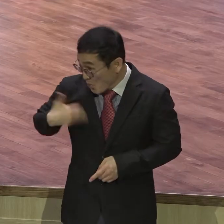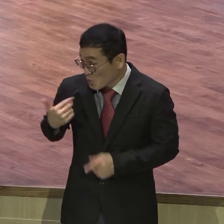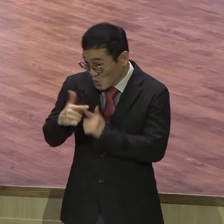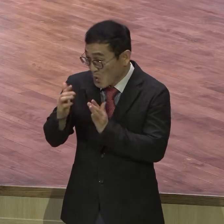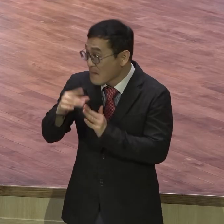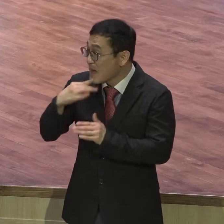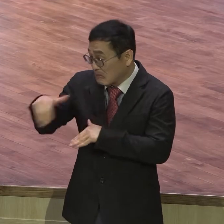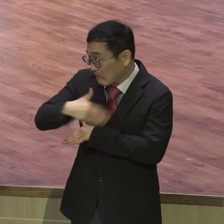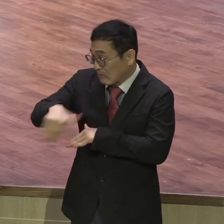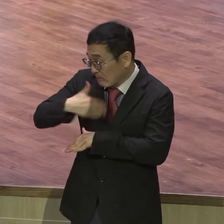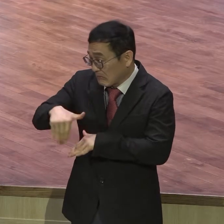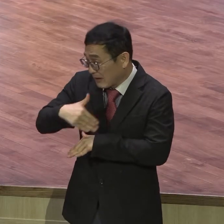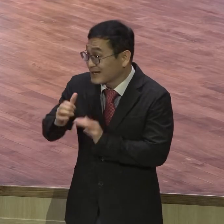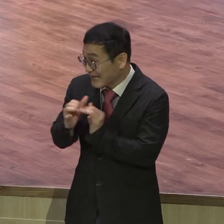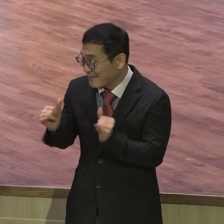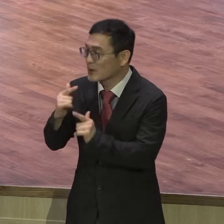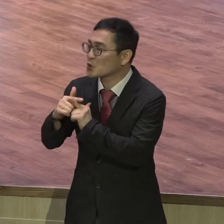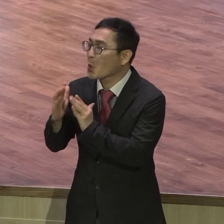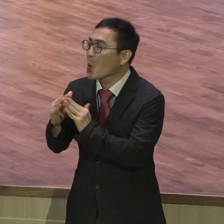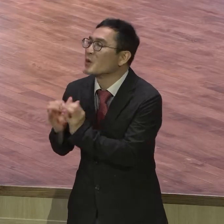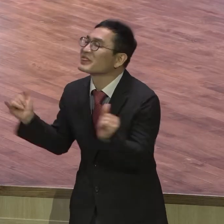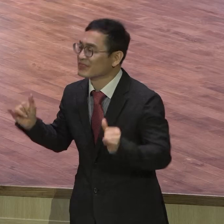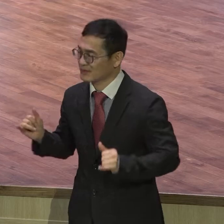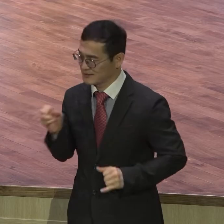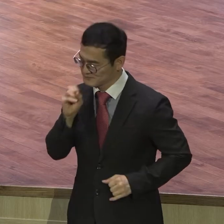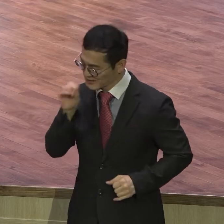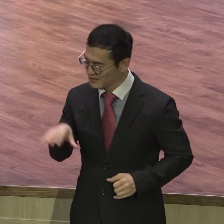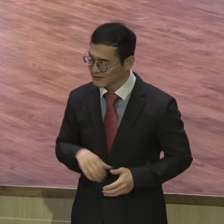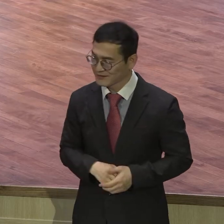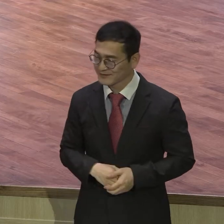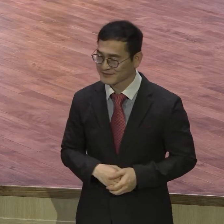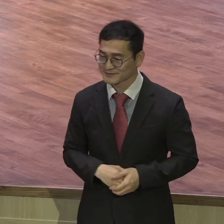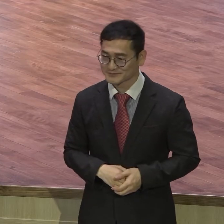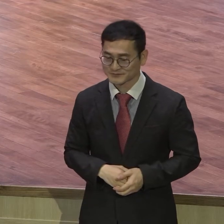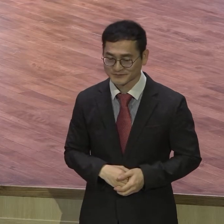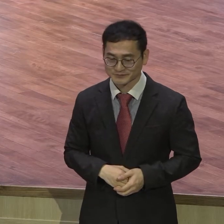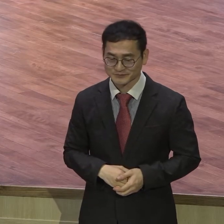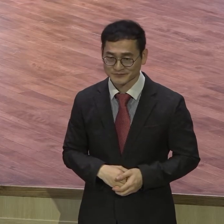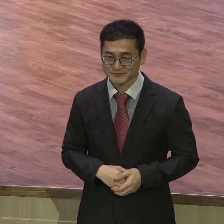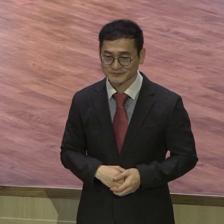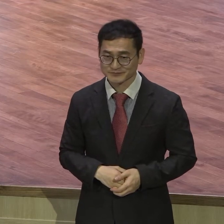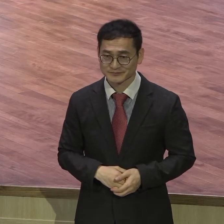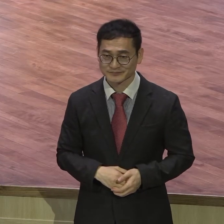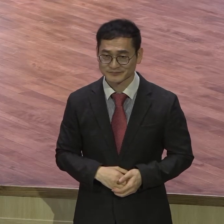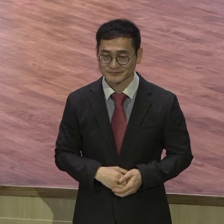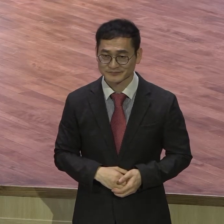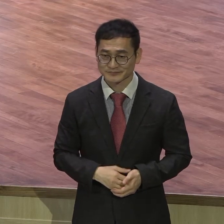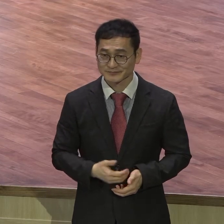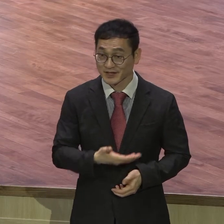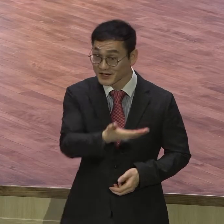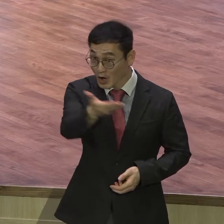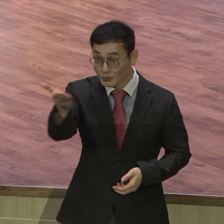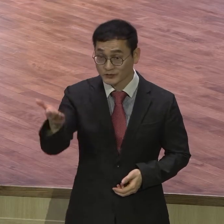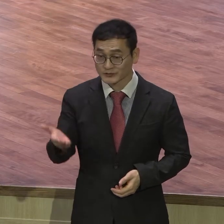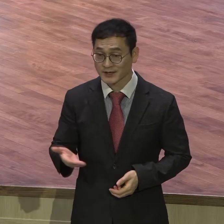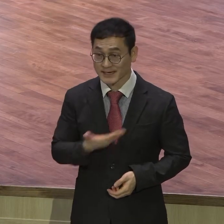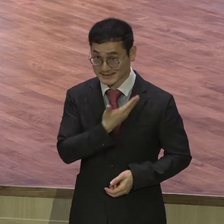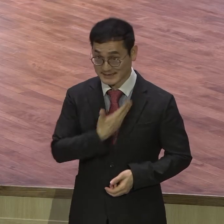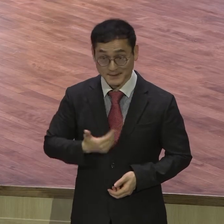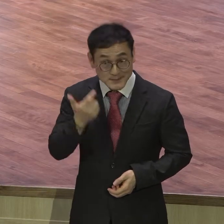우리 여운교회는 제자 공동체인 줄 믿으시기 바랍니다 여러분은 제자입니까 라고 침을 하면 아멘 저는 그리스도의